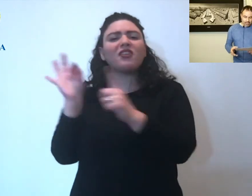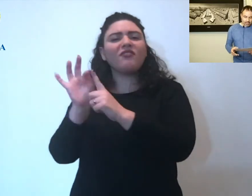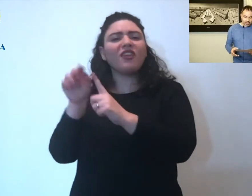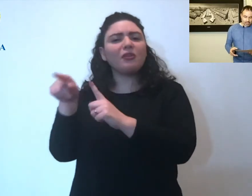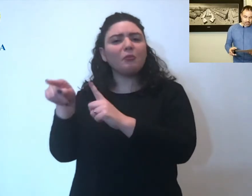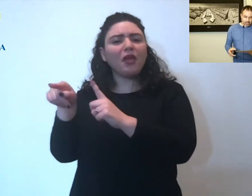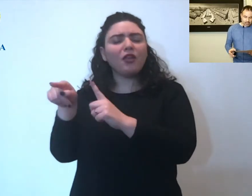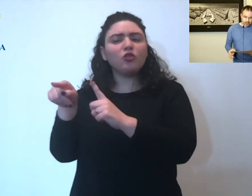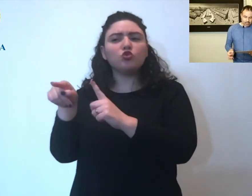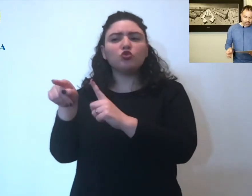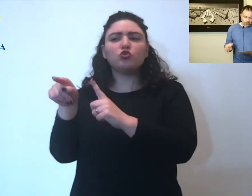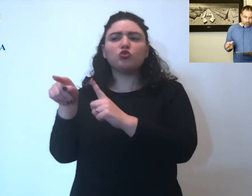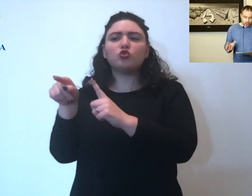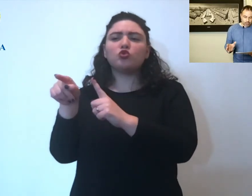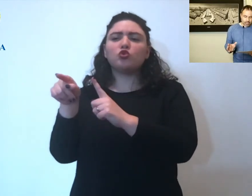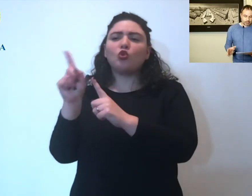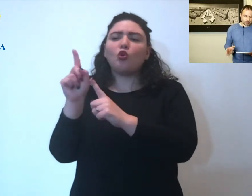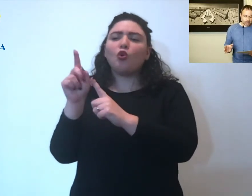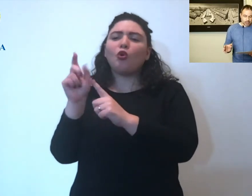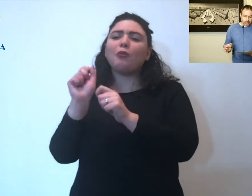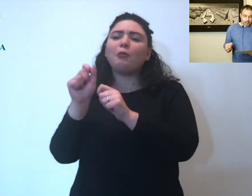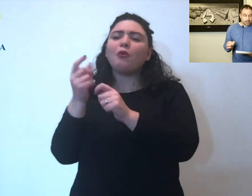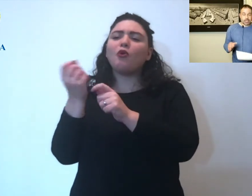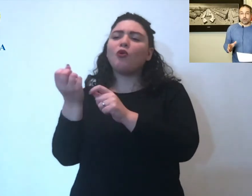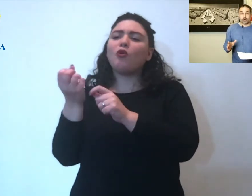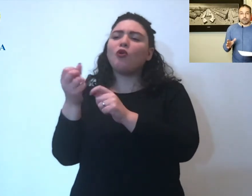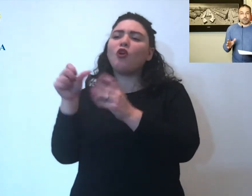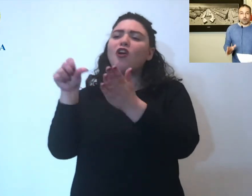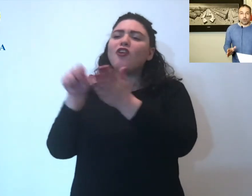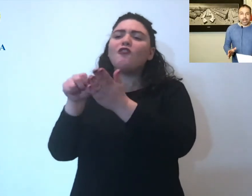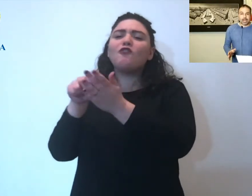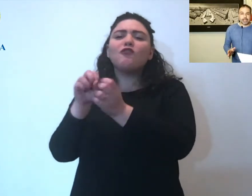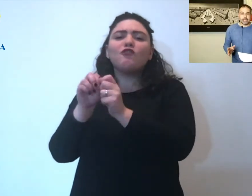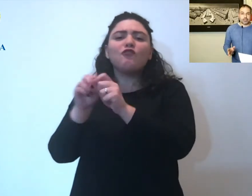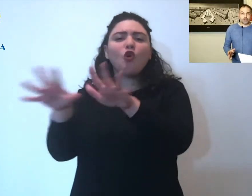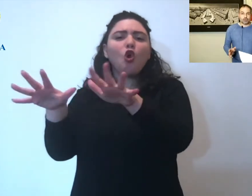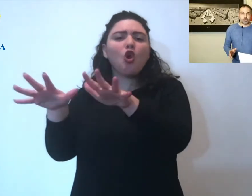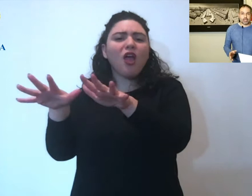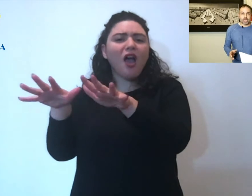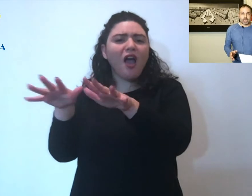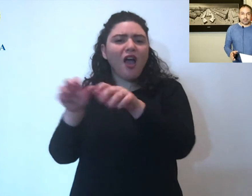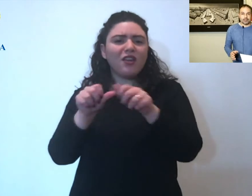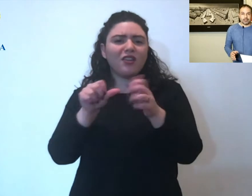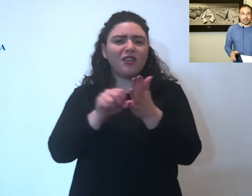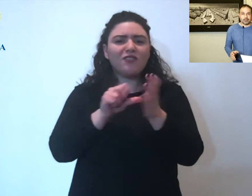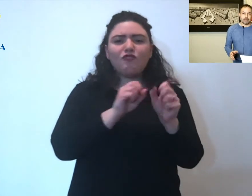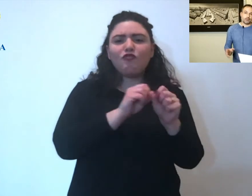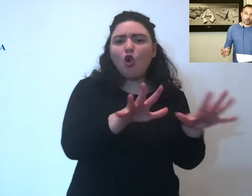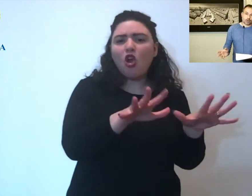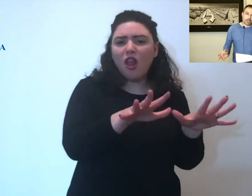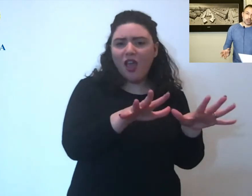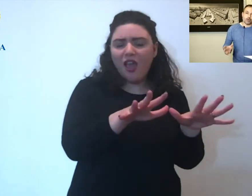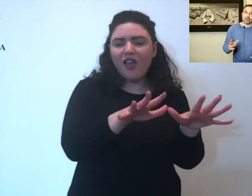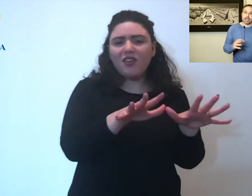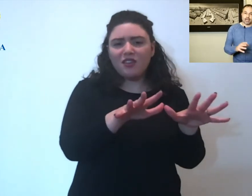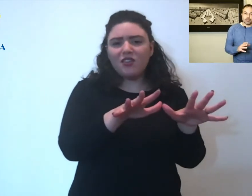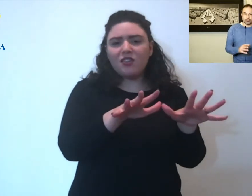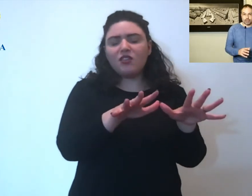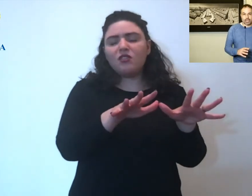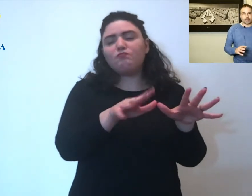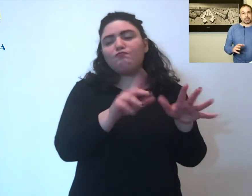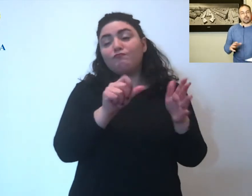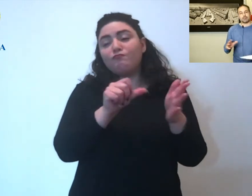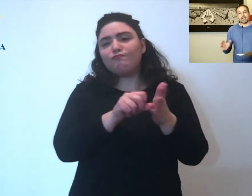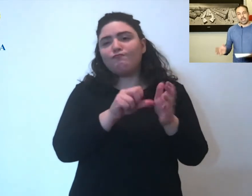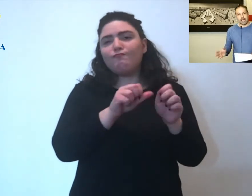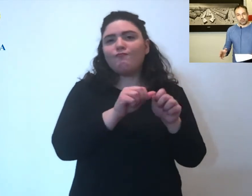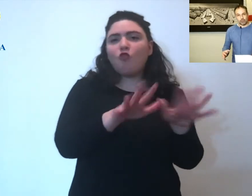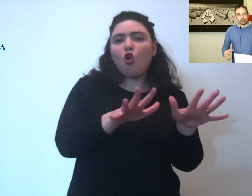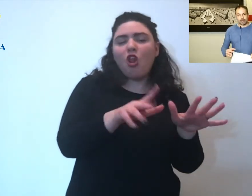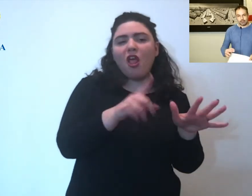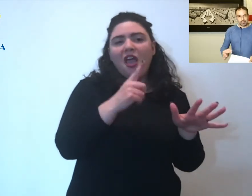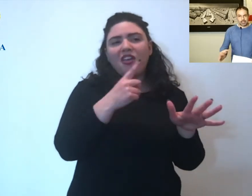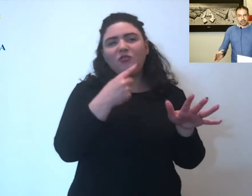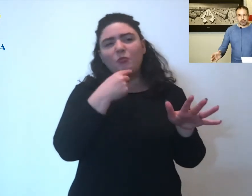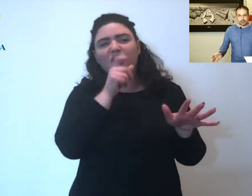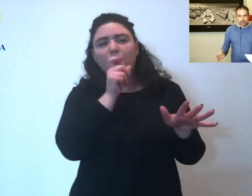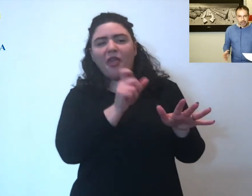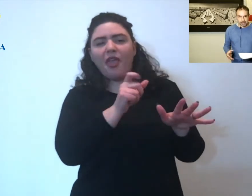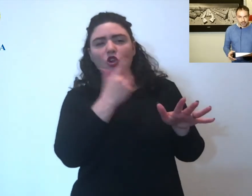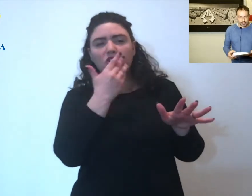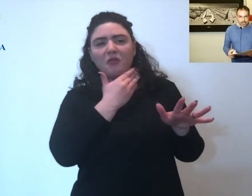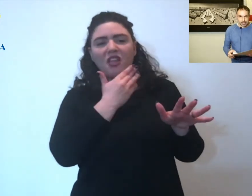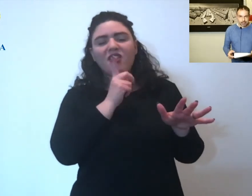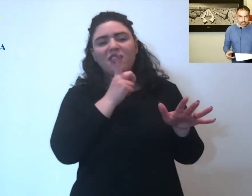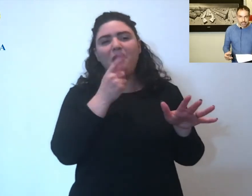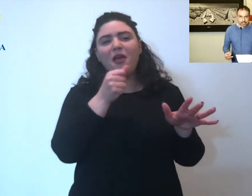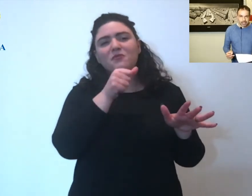a alcuni piccoli focolai che si sono creati, focolaio è un termine sbagliato ma mi